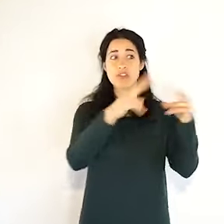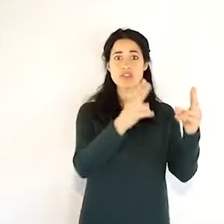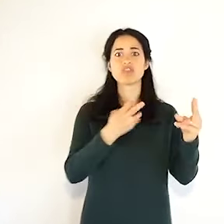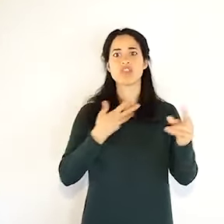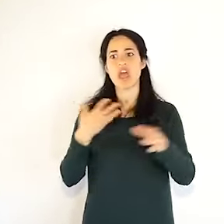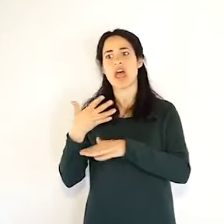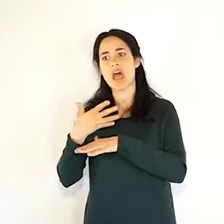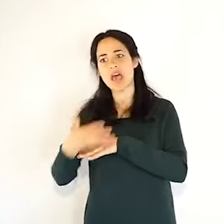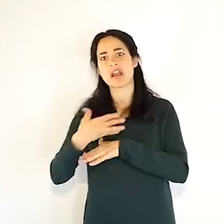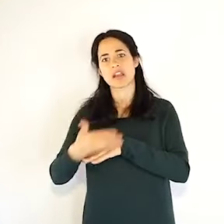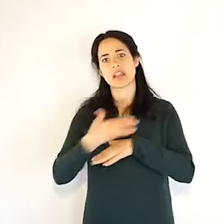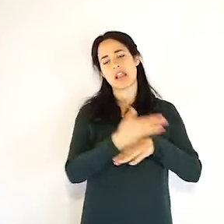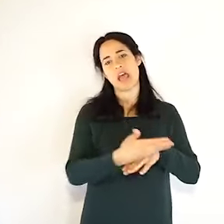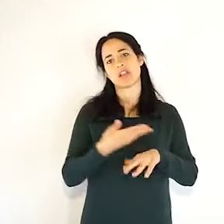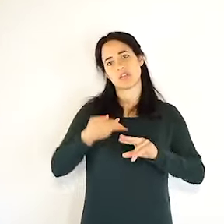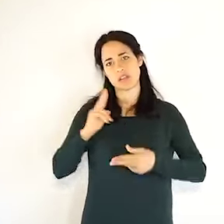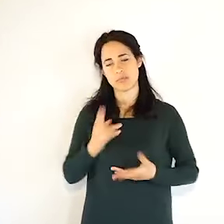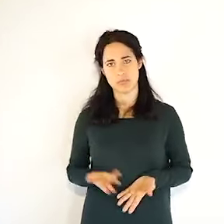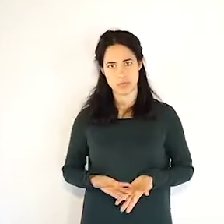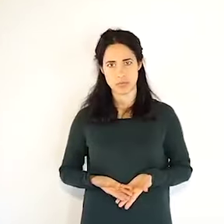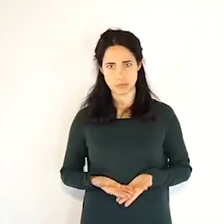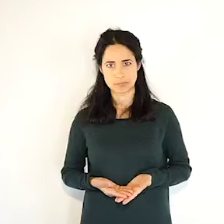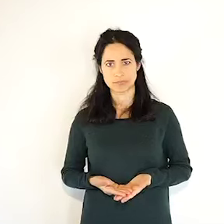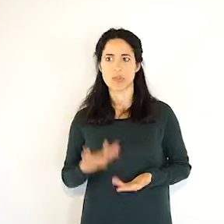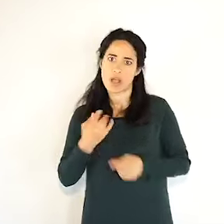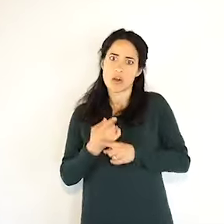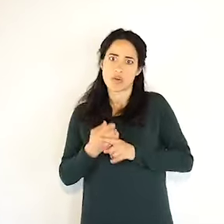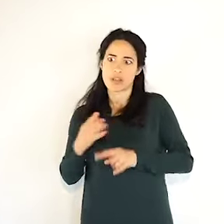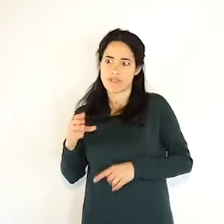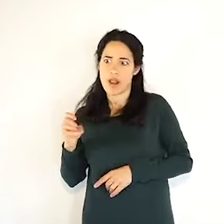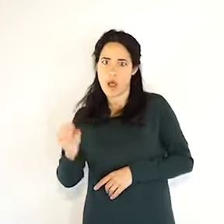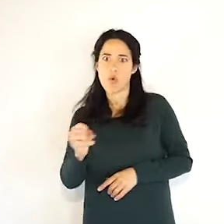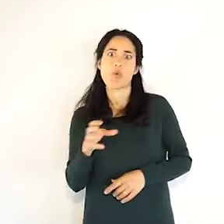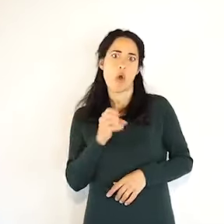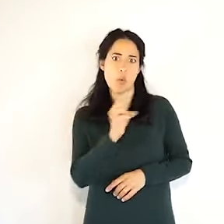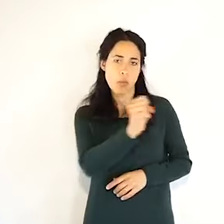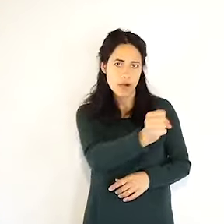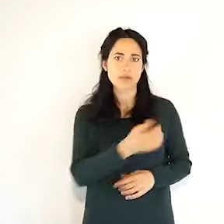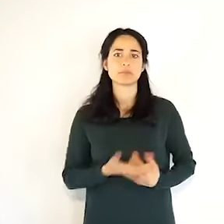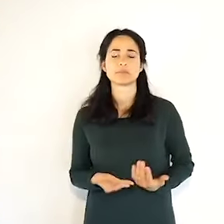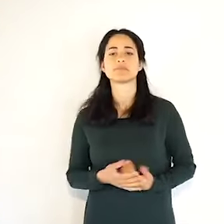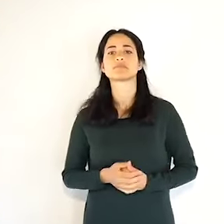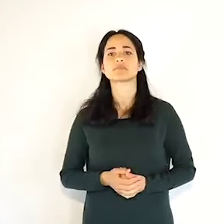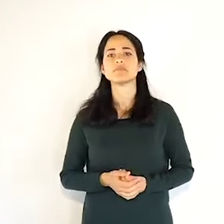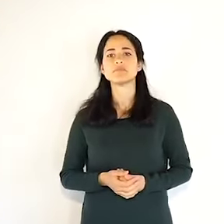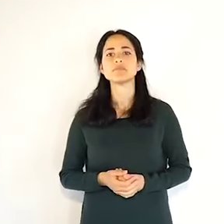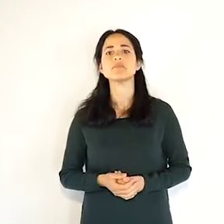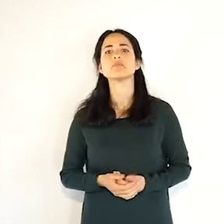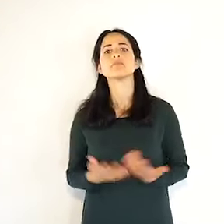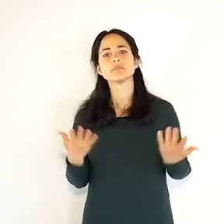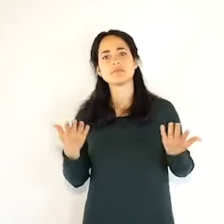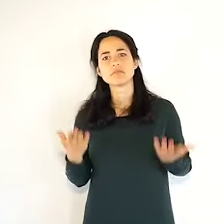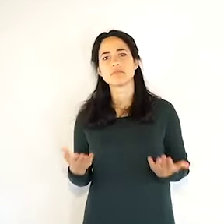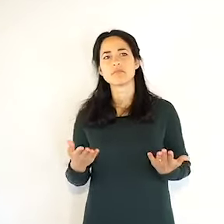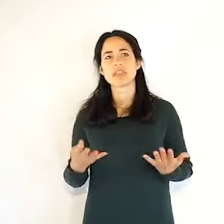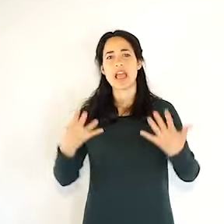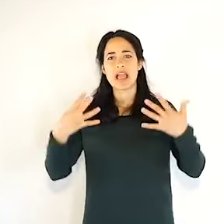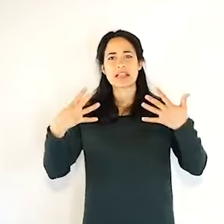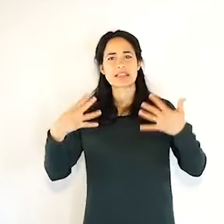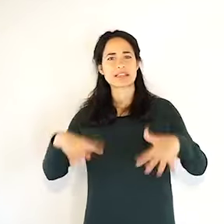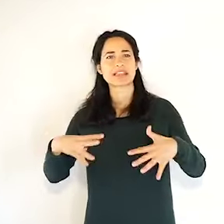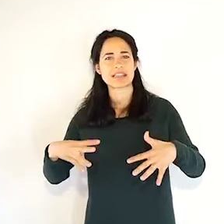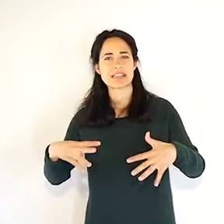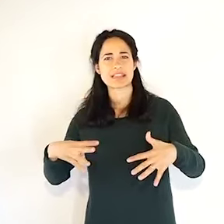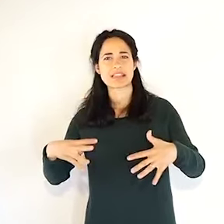.635 totali casi di positività, che ovviamente non sono più tutti attivi, ma abbiamo